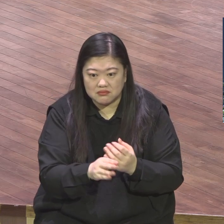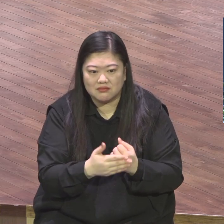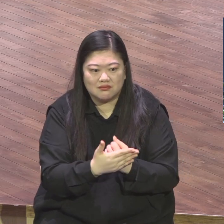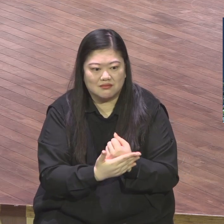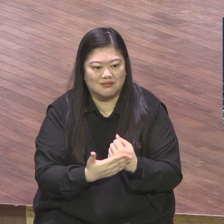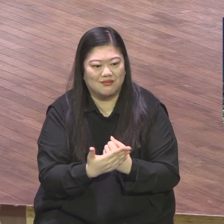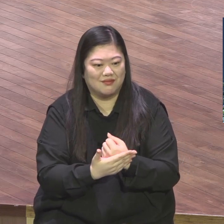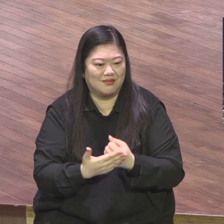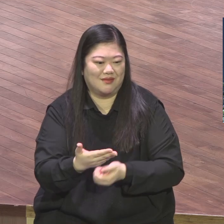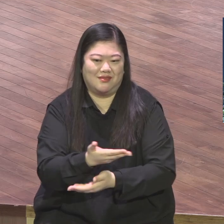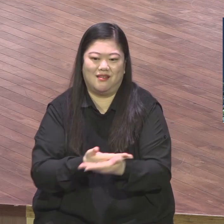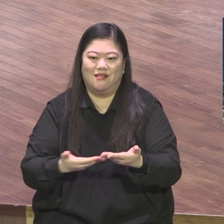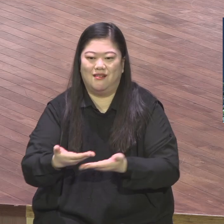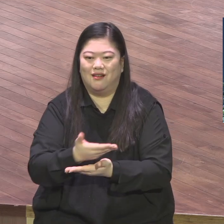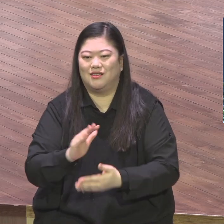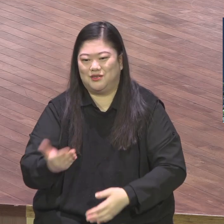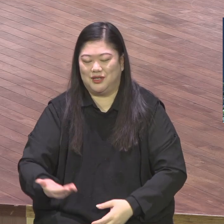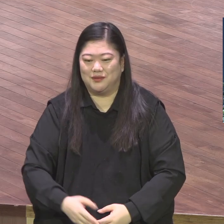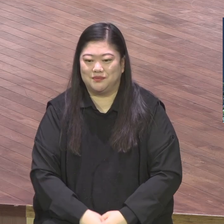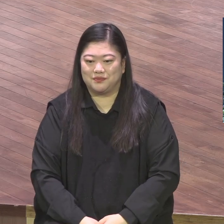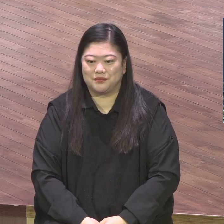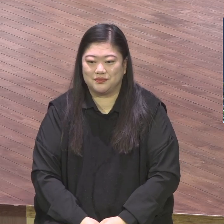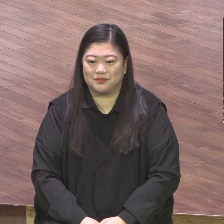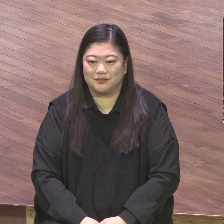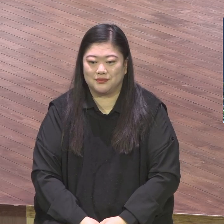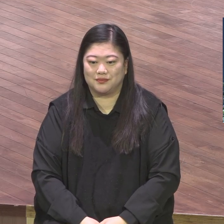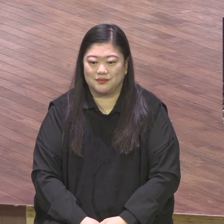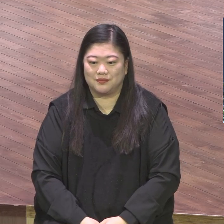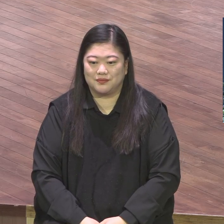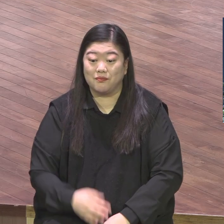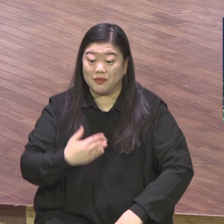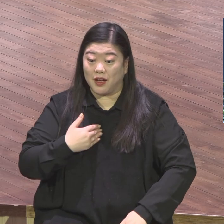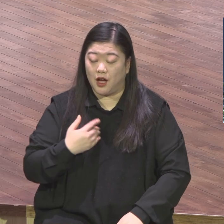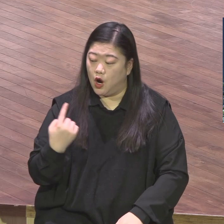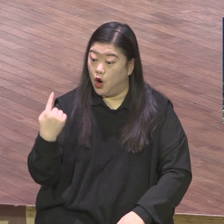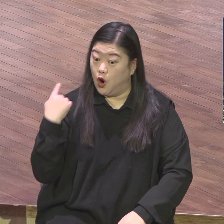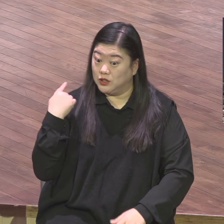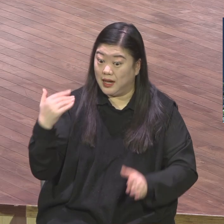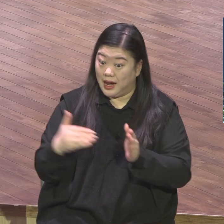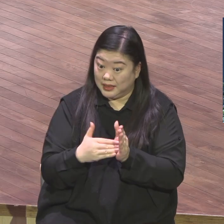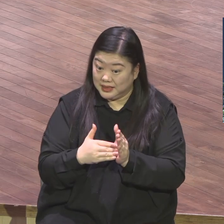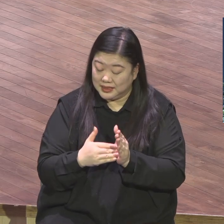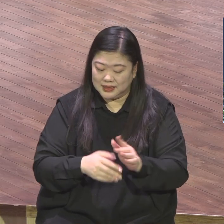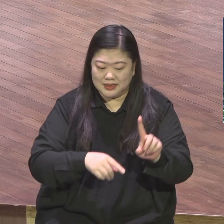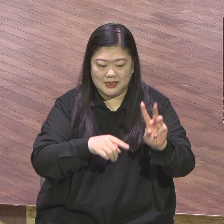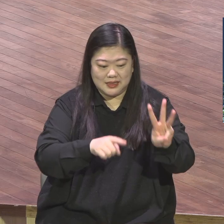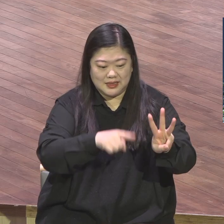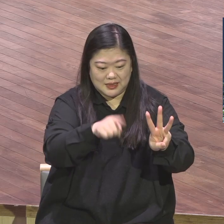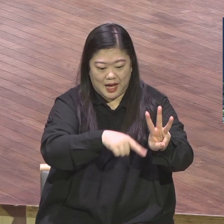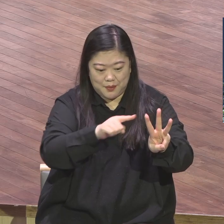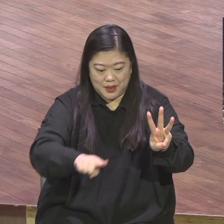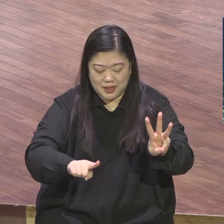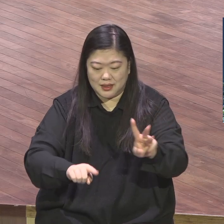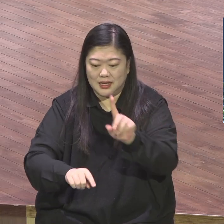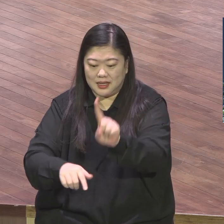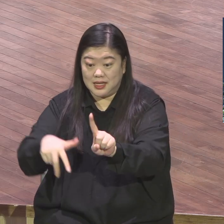어제까지 3일조가 제게 보고된 게 1068명인 8조